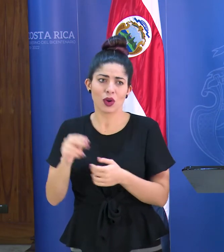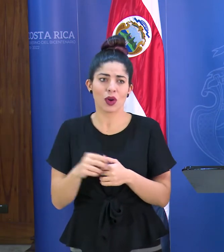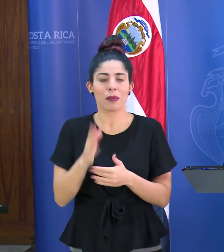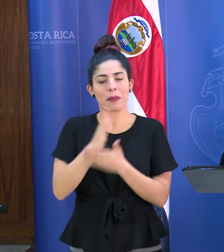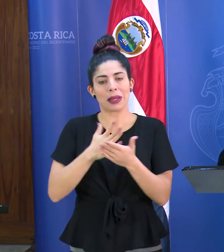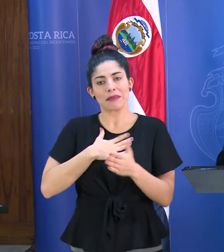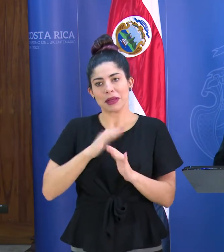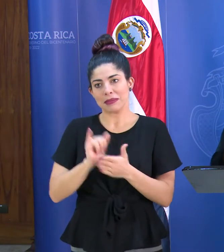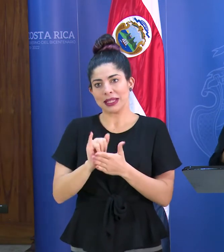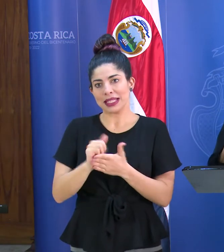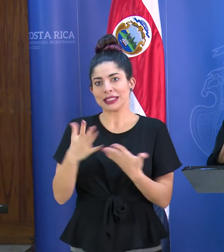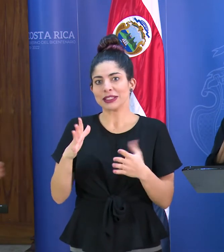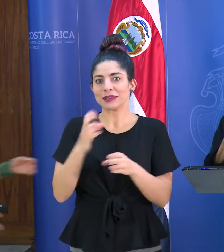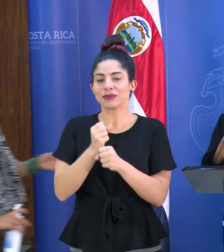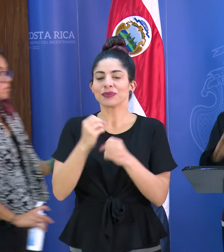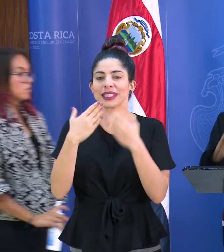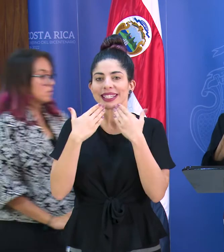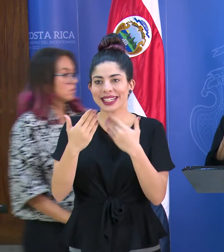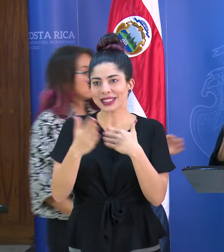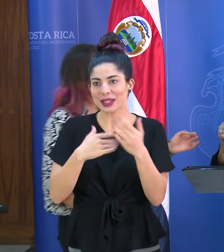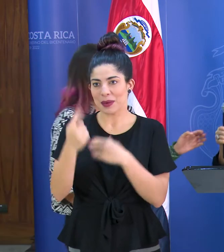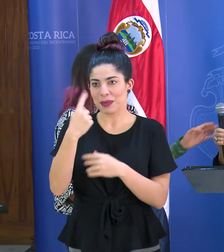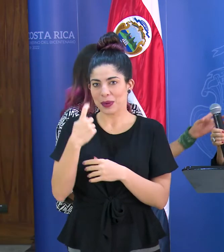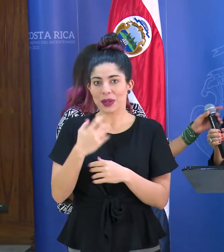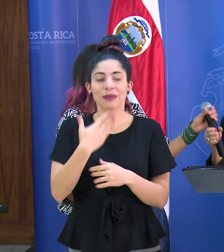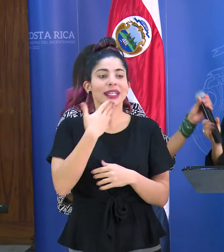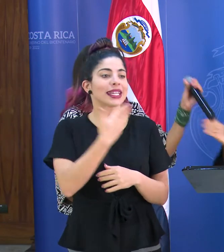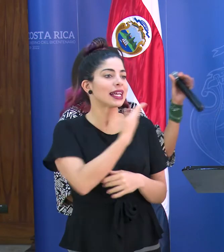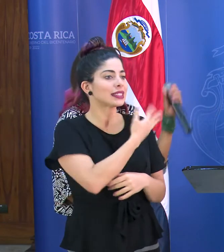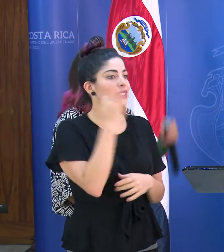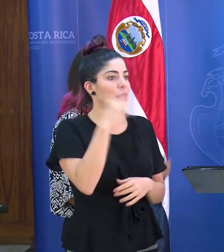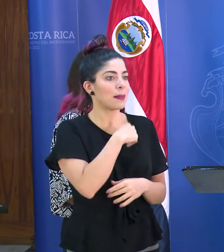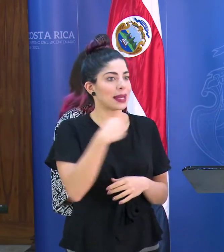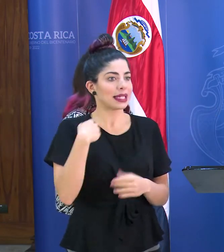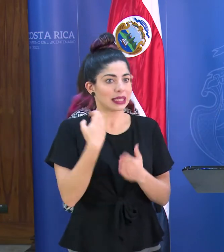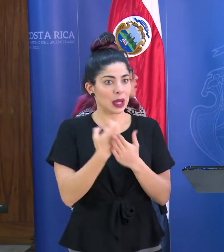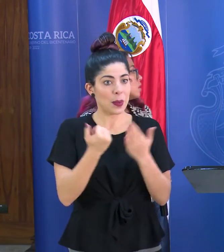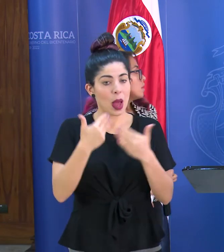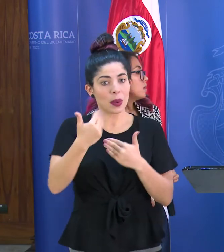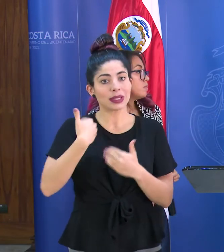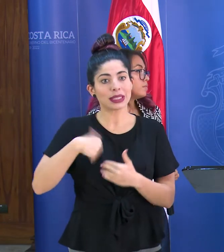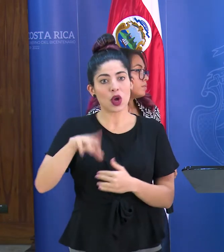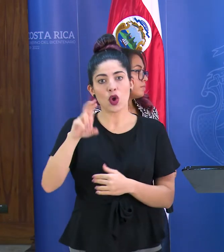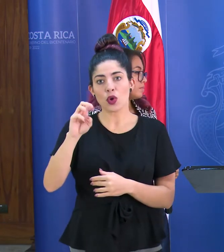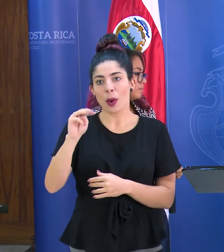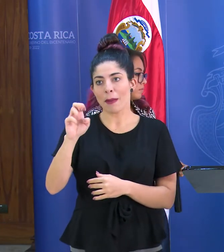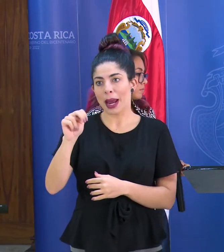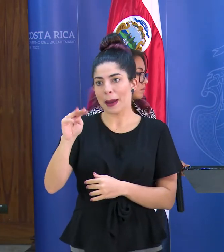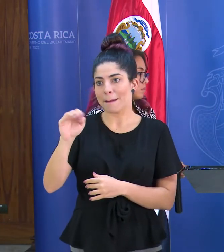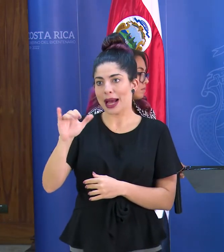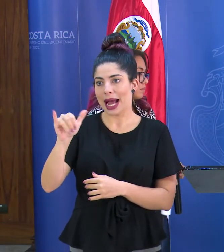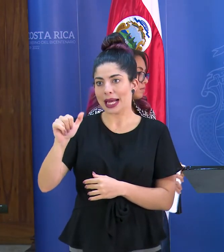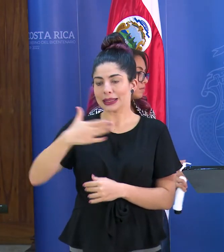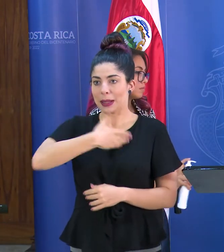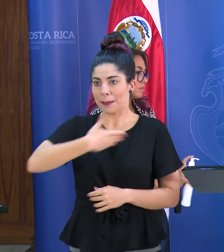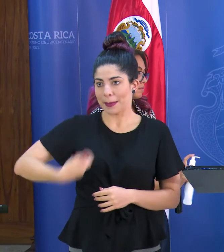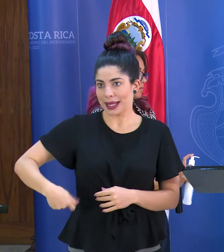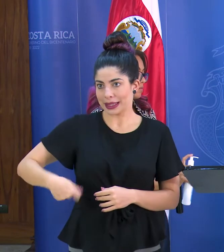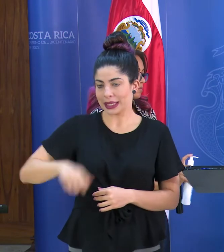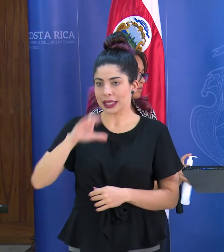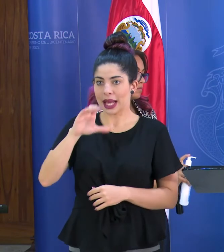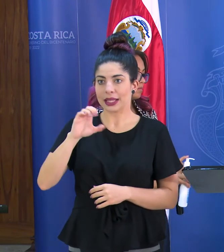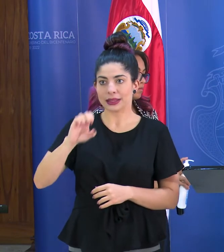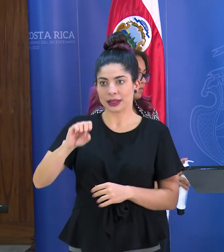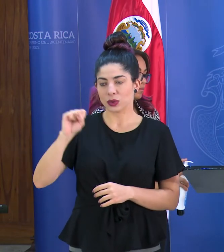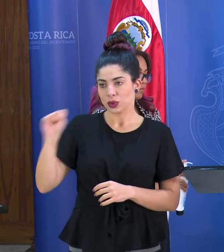muchísimas gracias, quedo a la orden para cualquier consulta. Muchas gracias señora Ministra de Economía, escucharemos al doctor Román Macaya, Presidente Ejecutivo de la